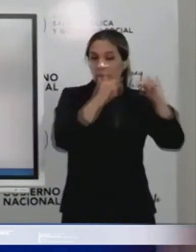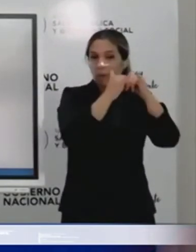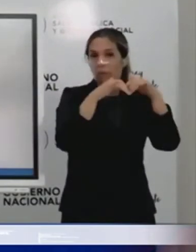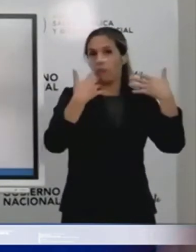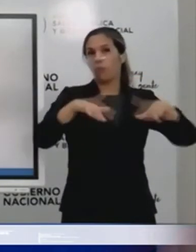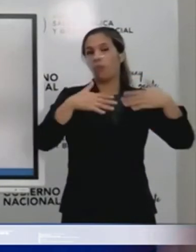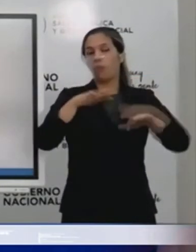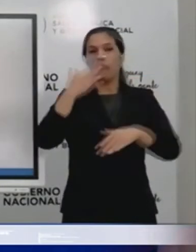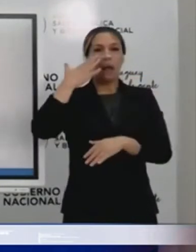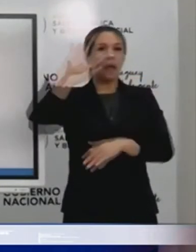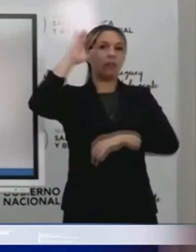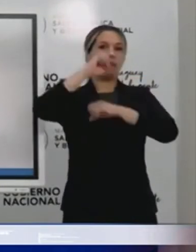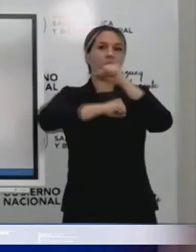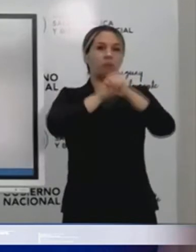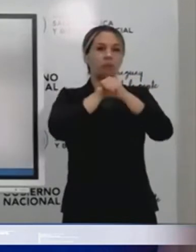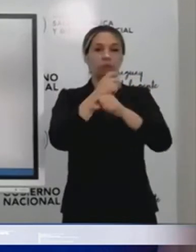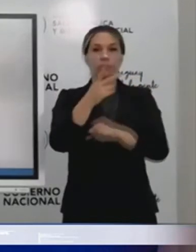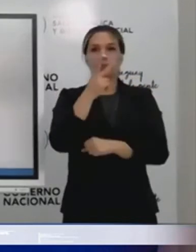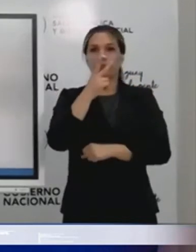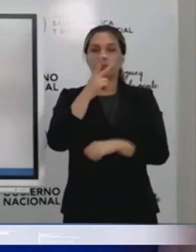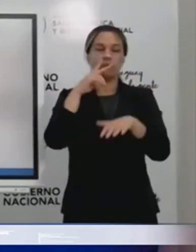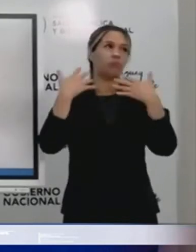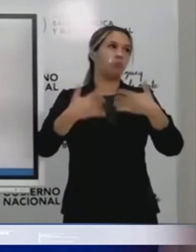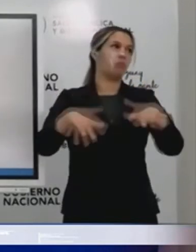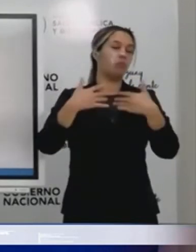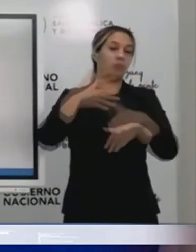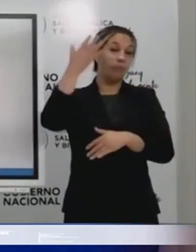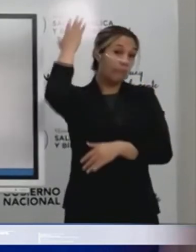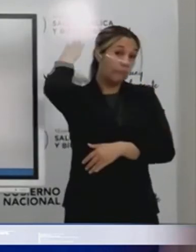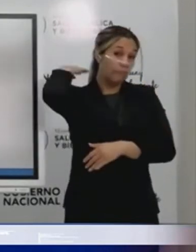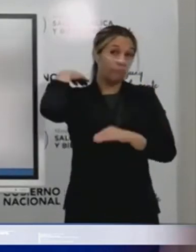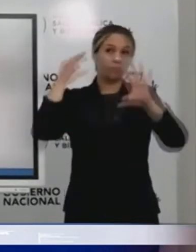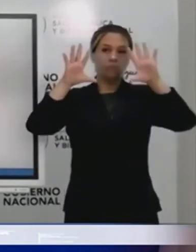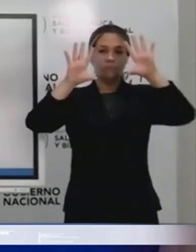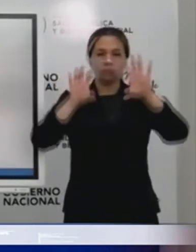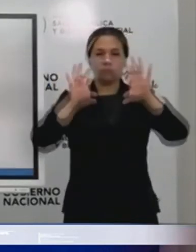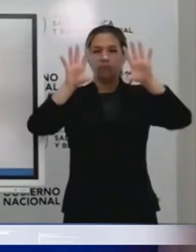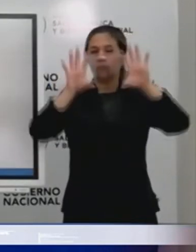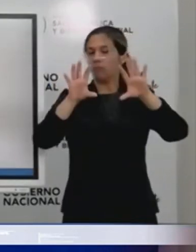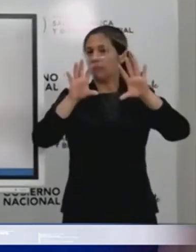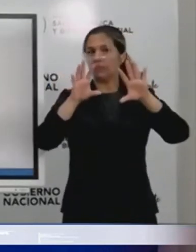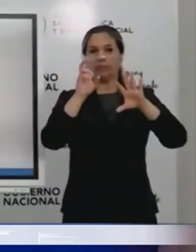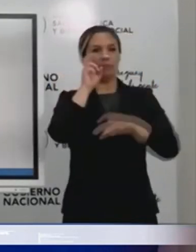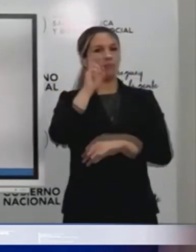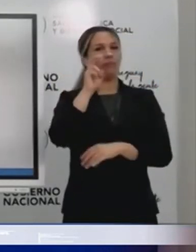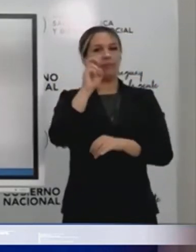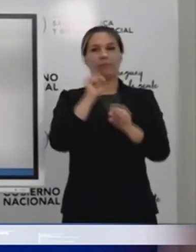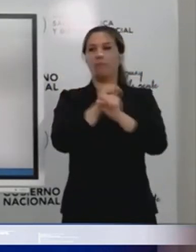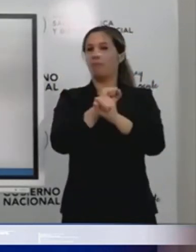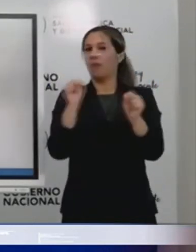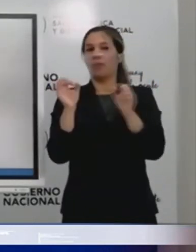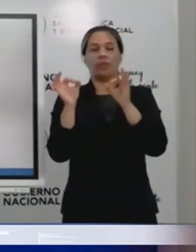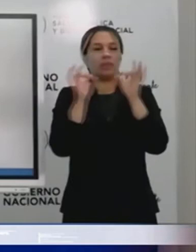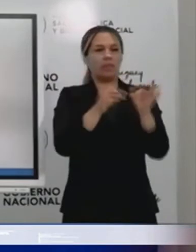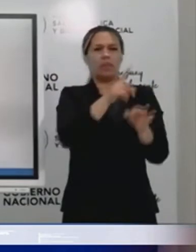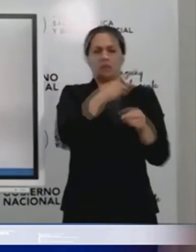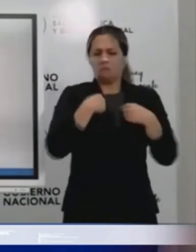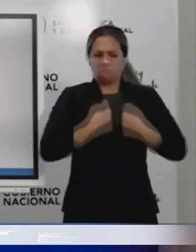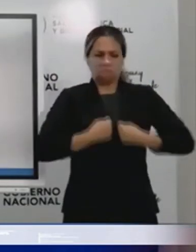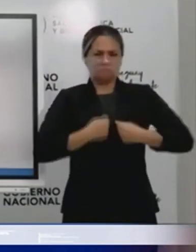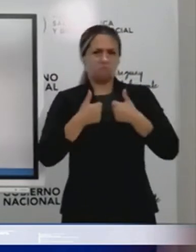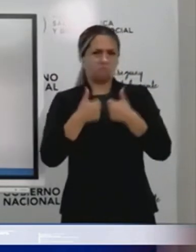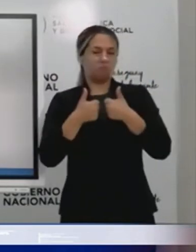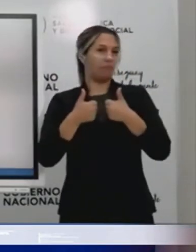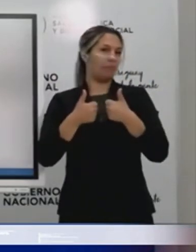fuma mucho, mi tío. Tiene un pulmón ahí que estaba medio complicadito. No es como para arriesgarle, aunque se sienta saludable.